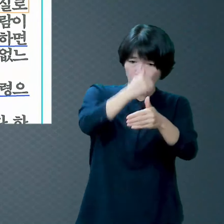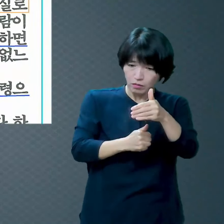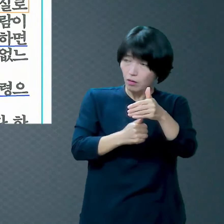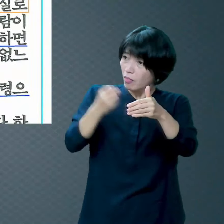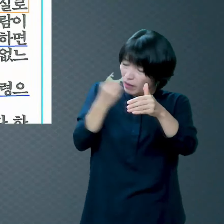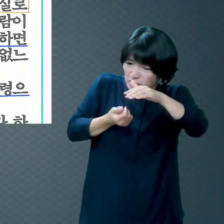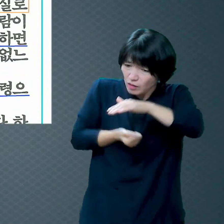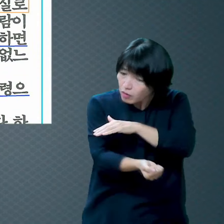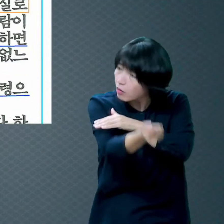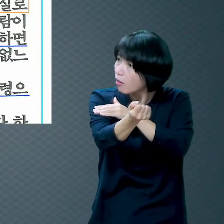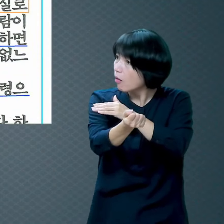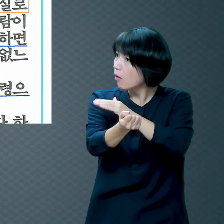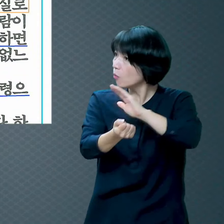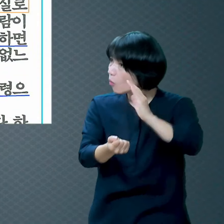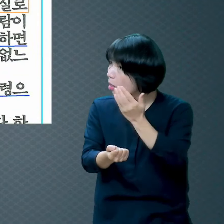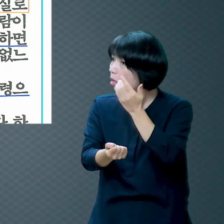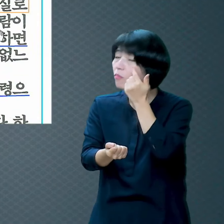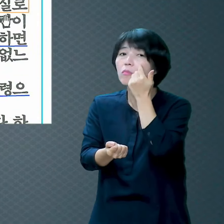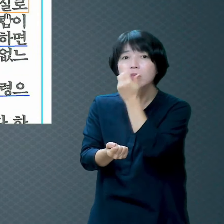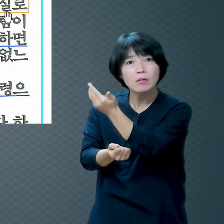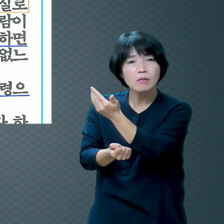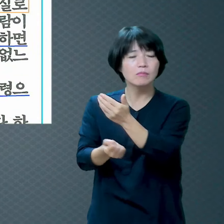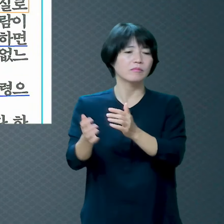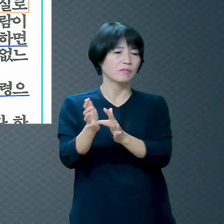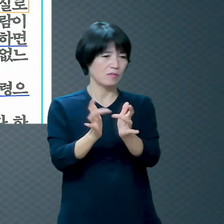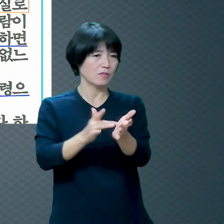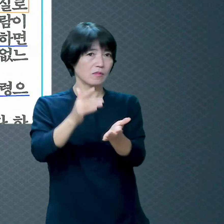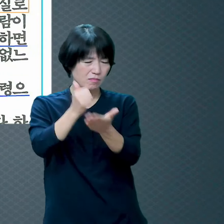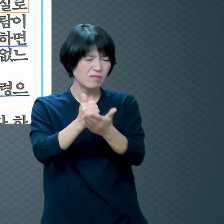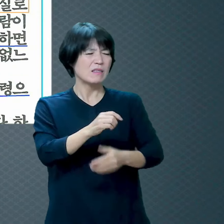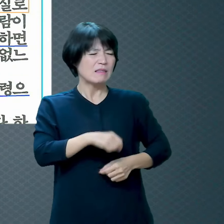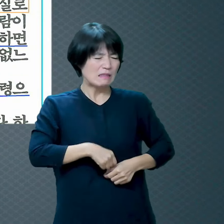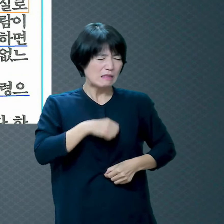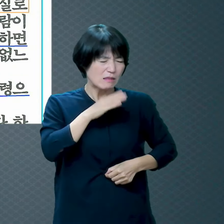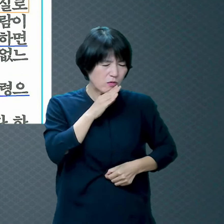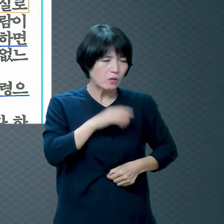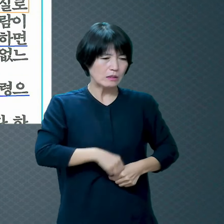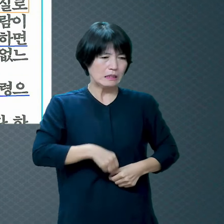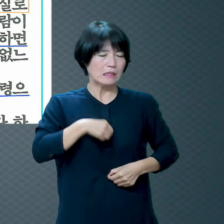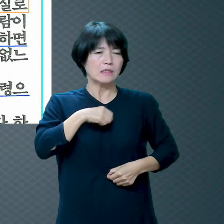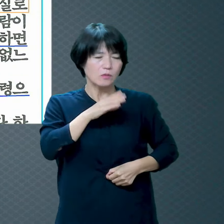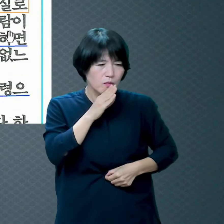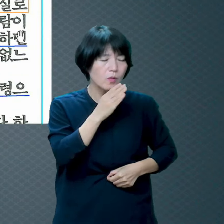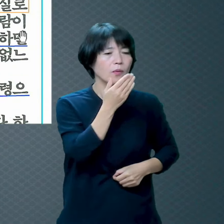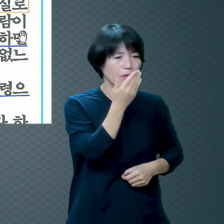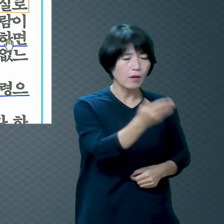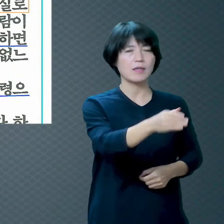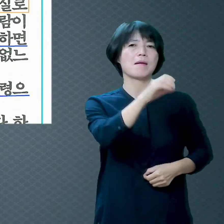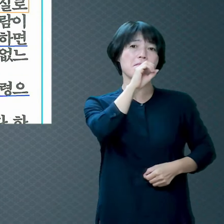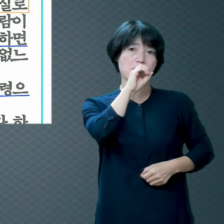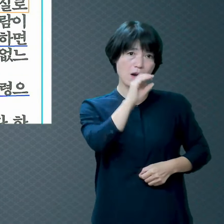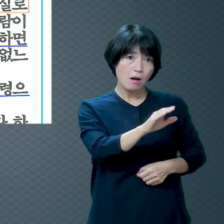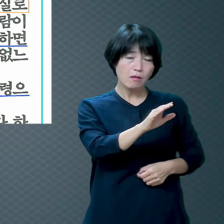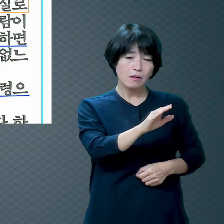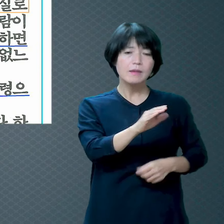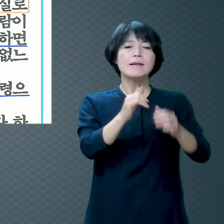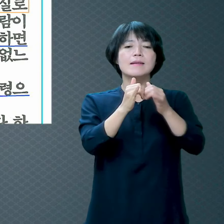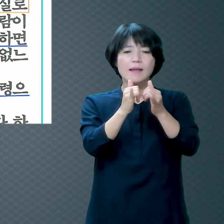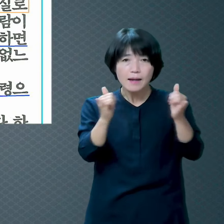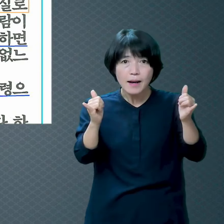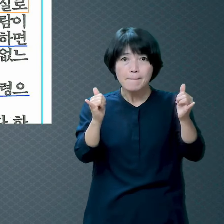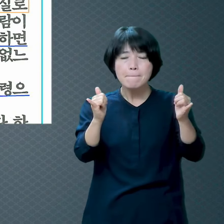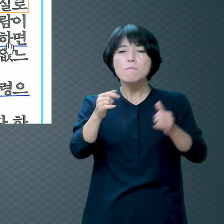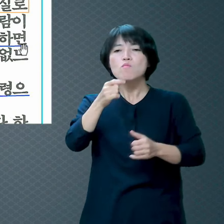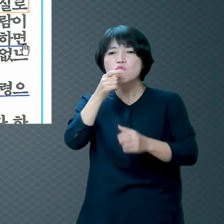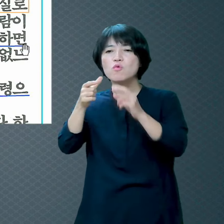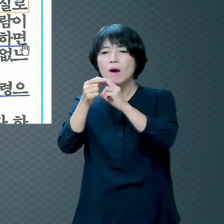예수님께서 진실로 진실로 내게 이르느니 사람이 물과